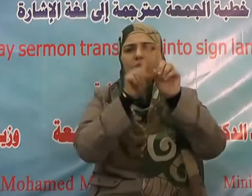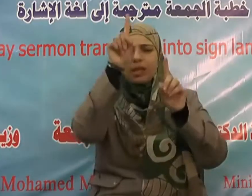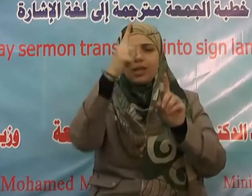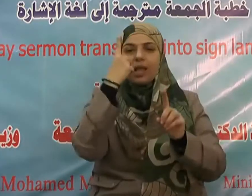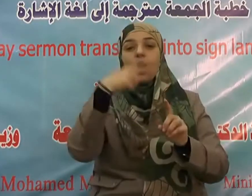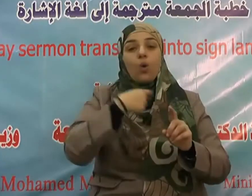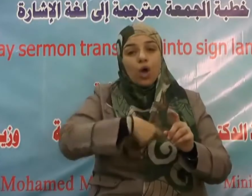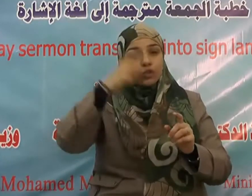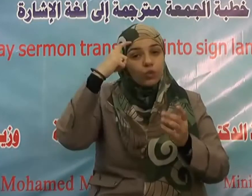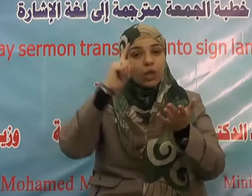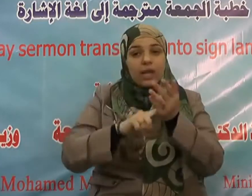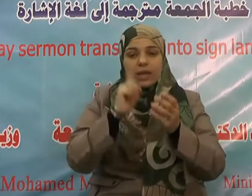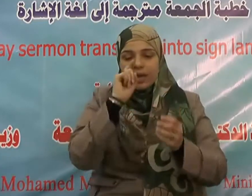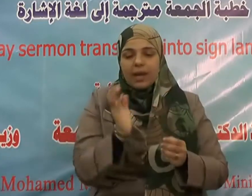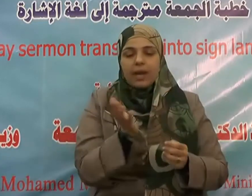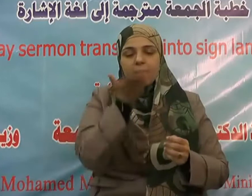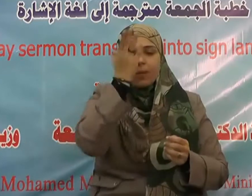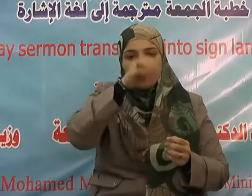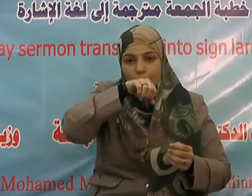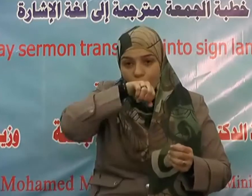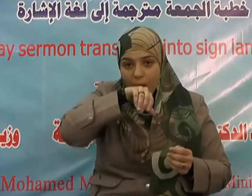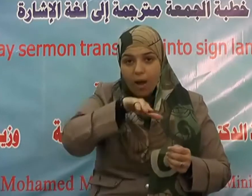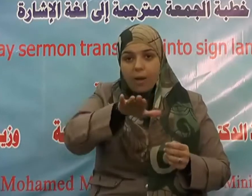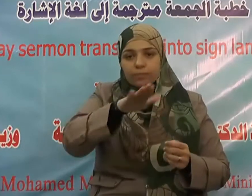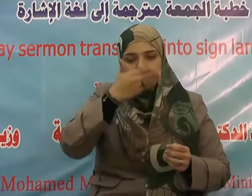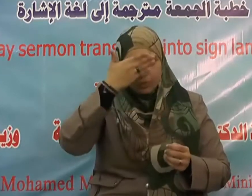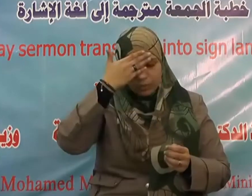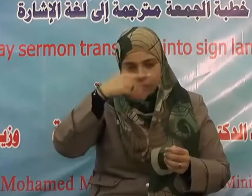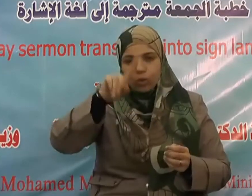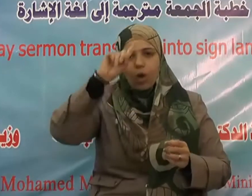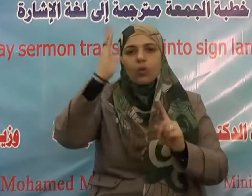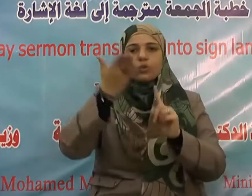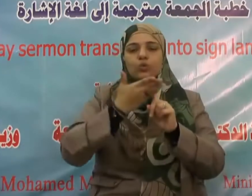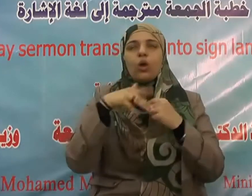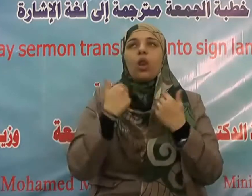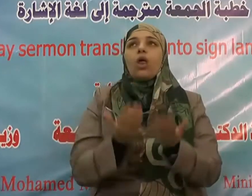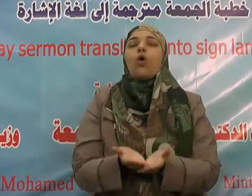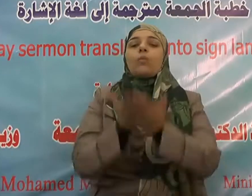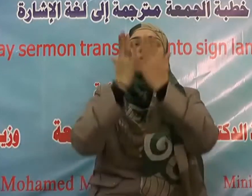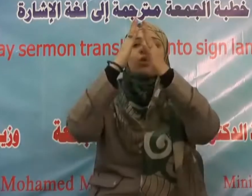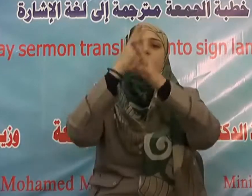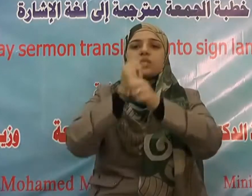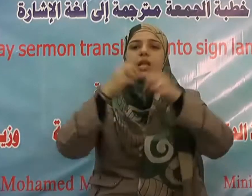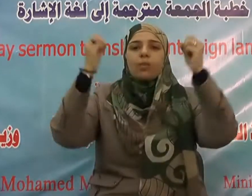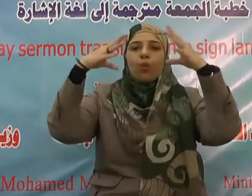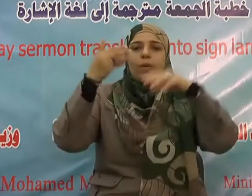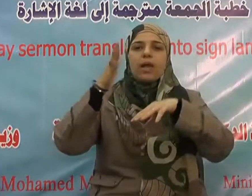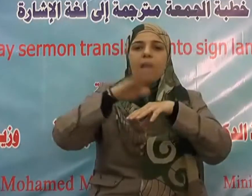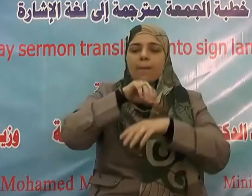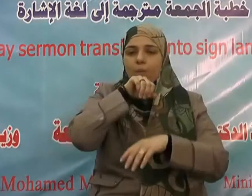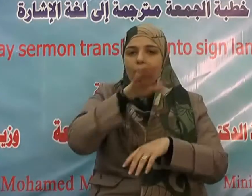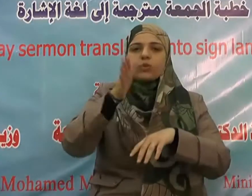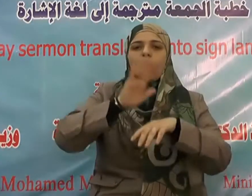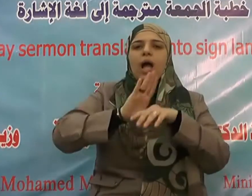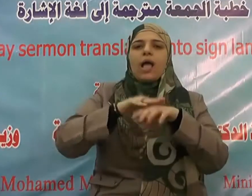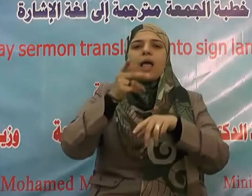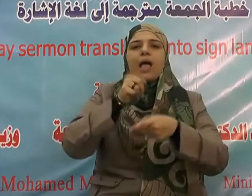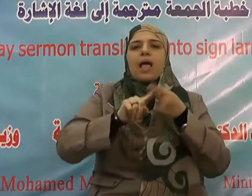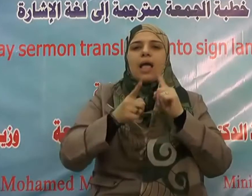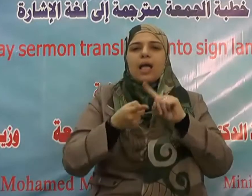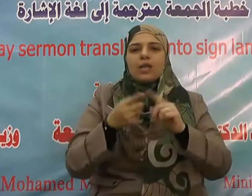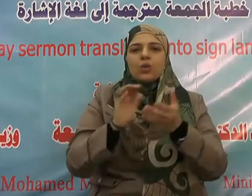به الإنسان ثمرة طيبة ومن أعظم الأعمال التي يعود أثرها